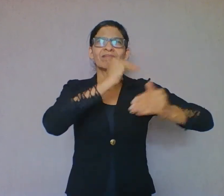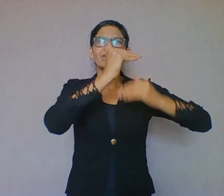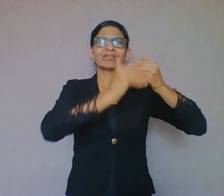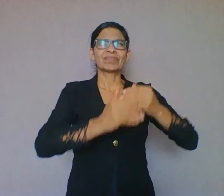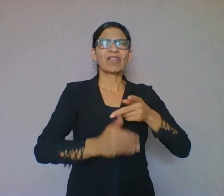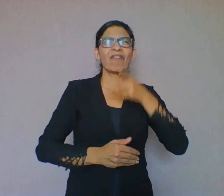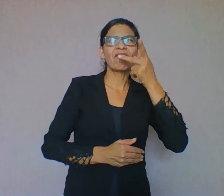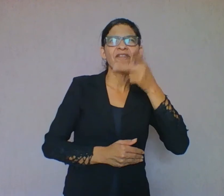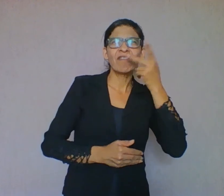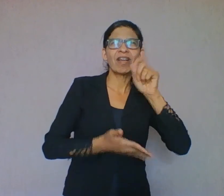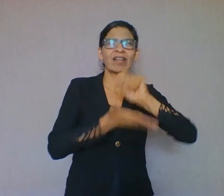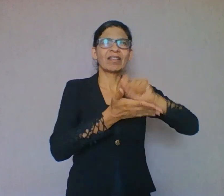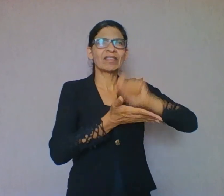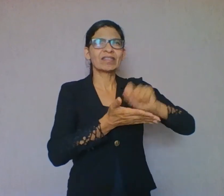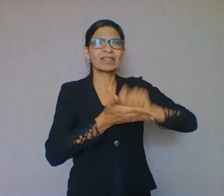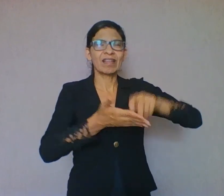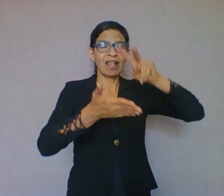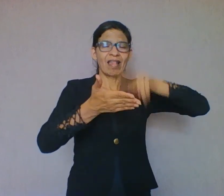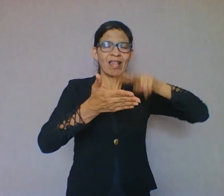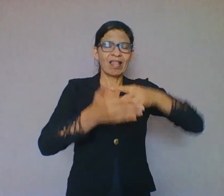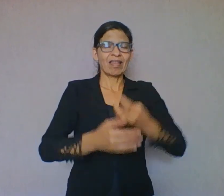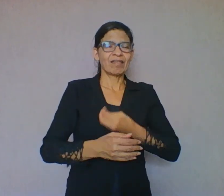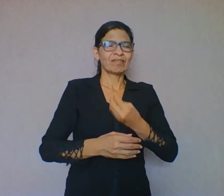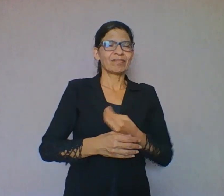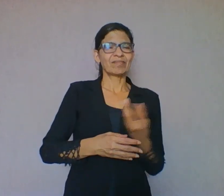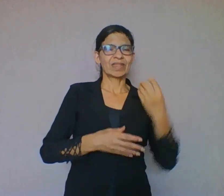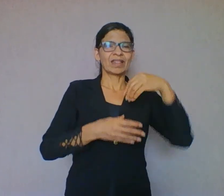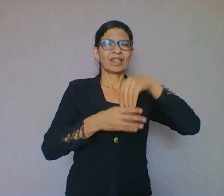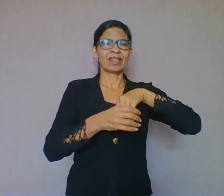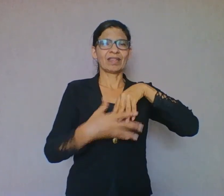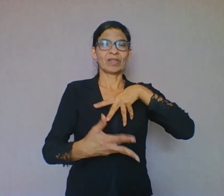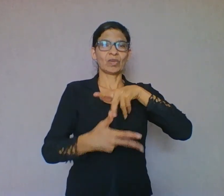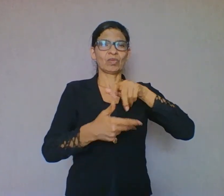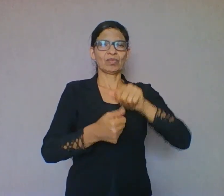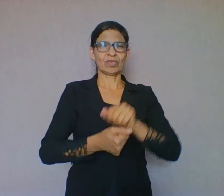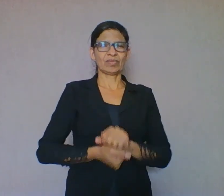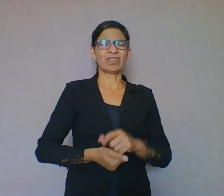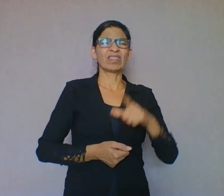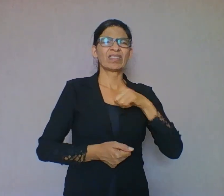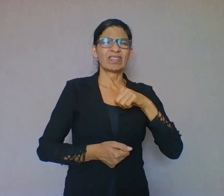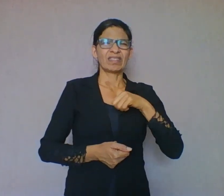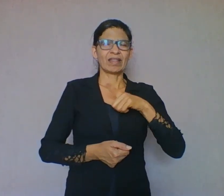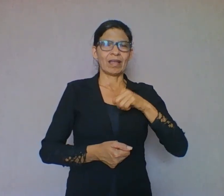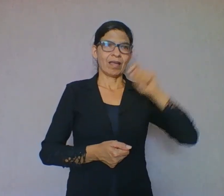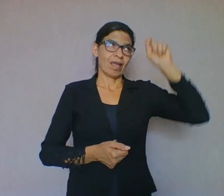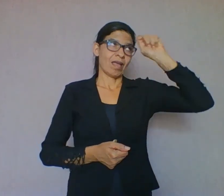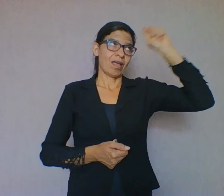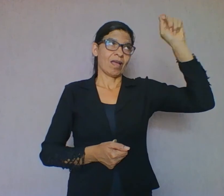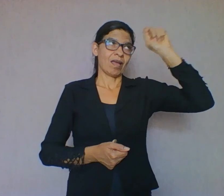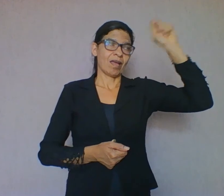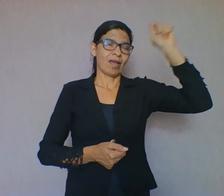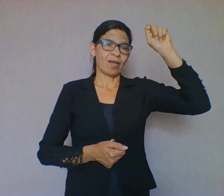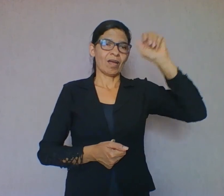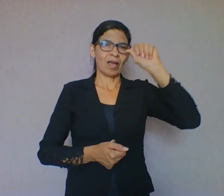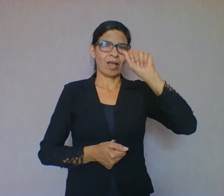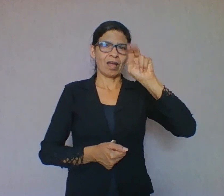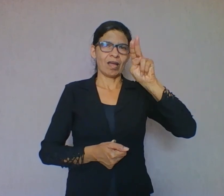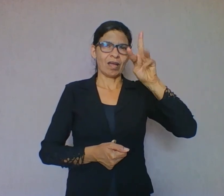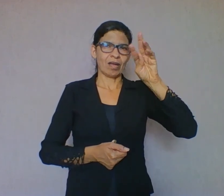presentes no mundo. Assim, autor e leitor pertencem a grupos sociais com seus valores